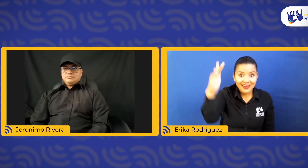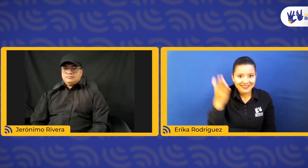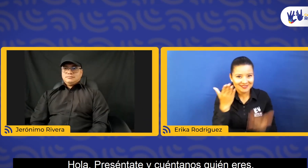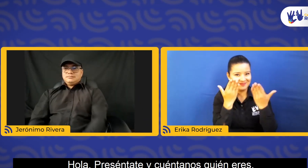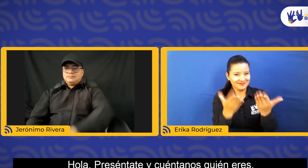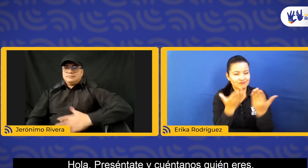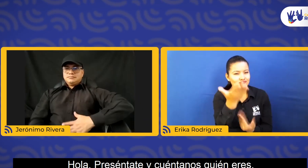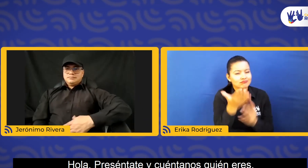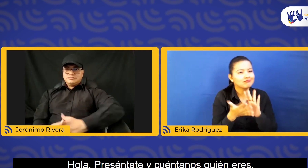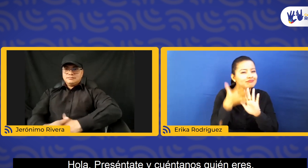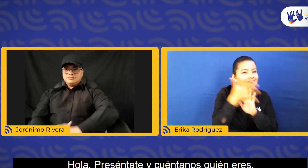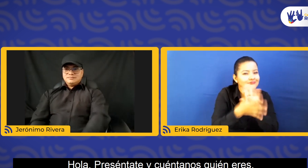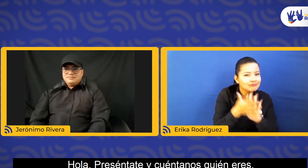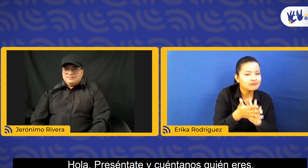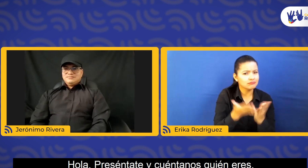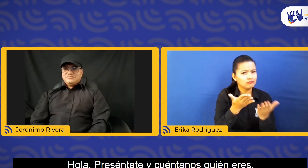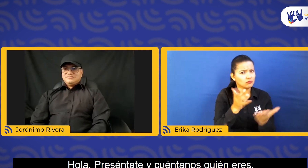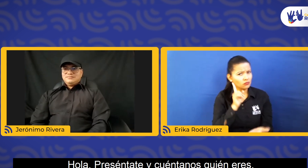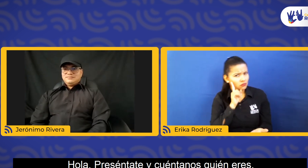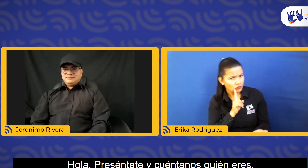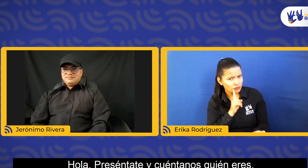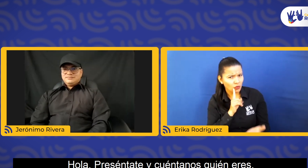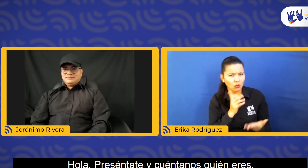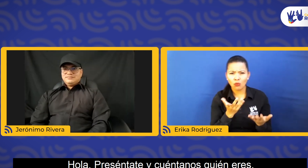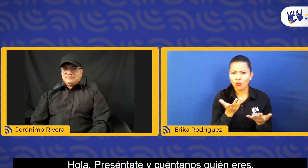Hola, preséntate y cuéntanos quién eres.